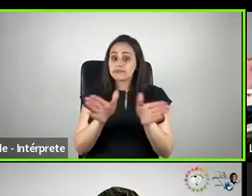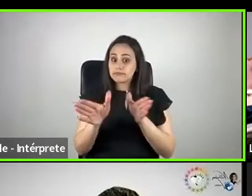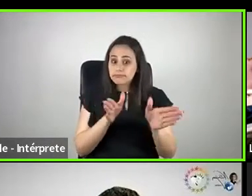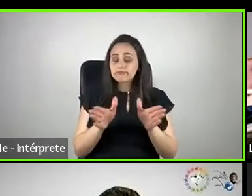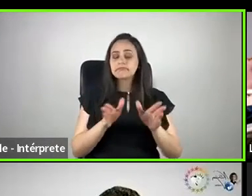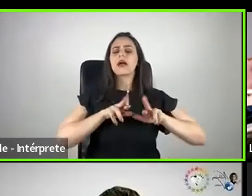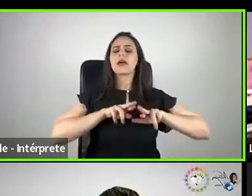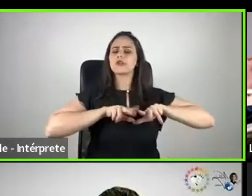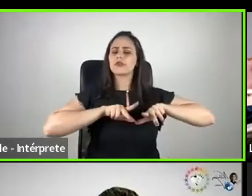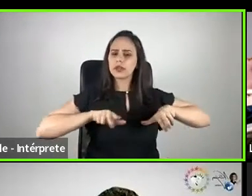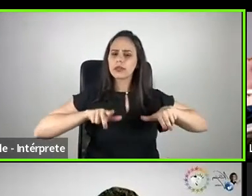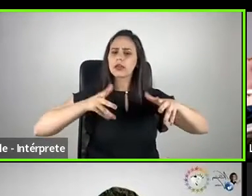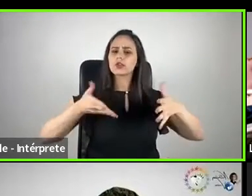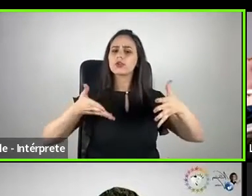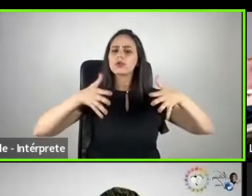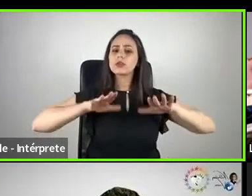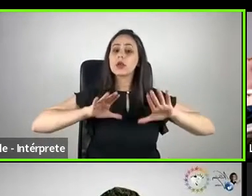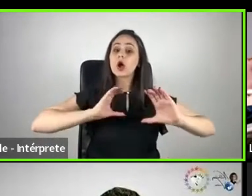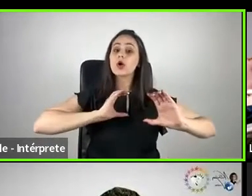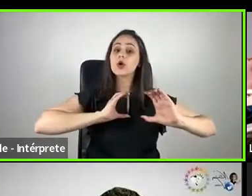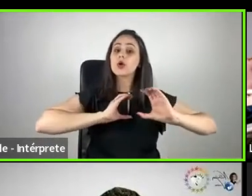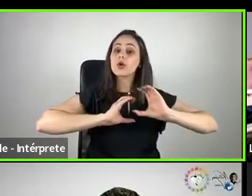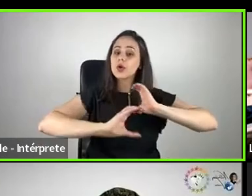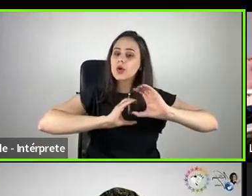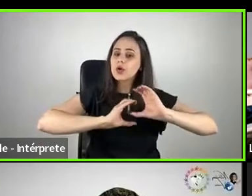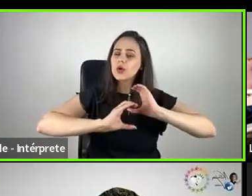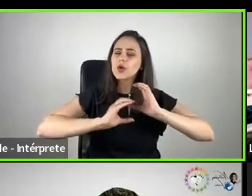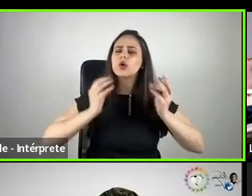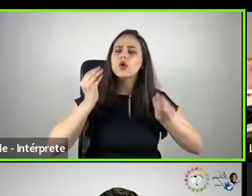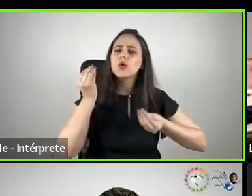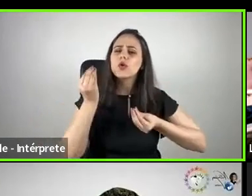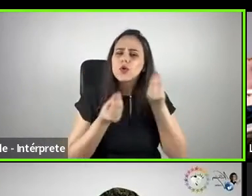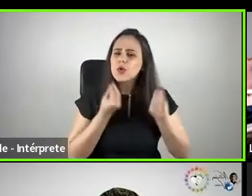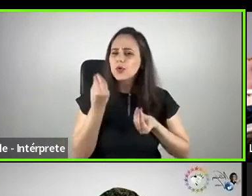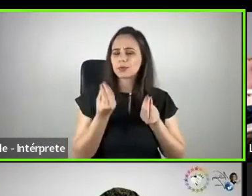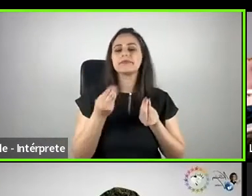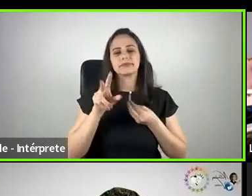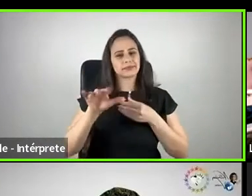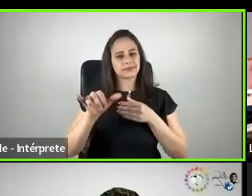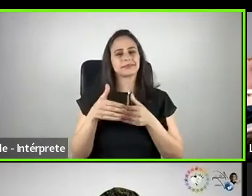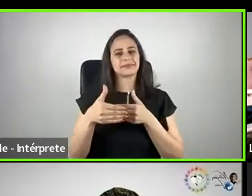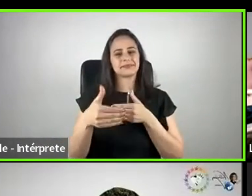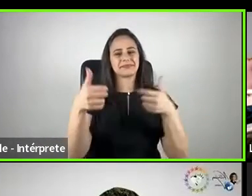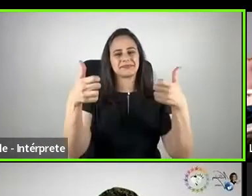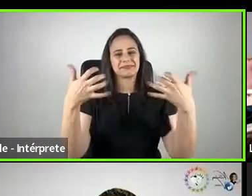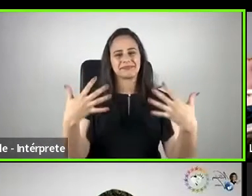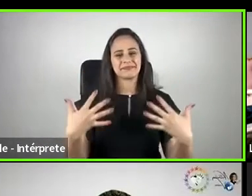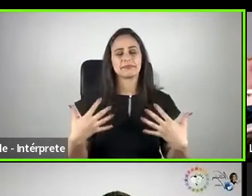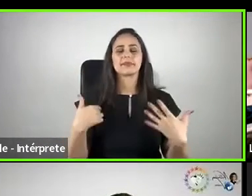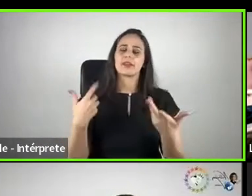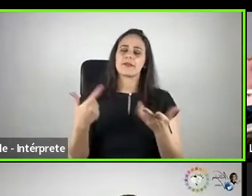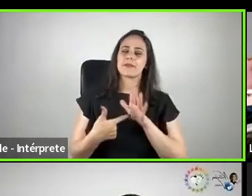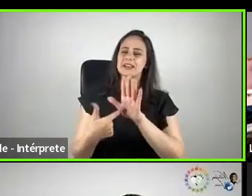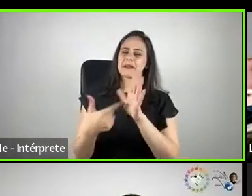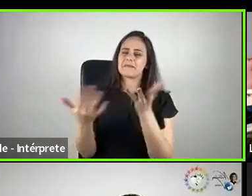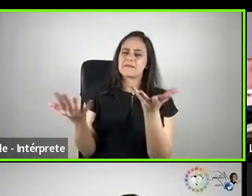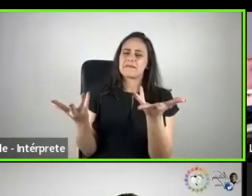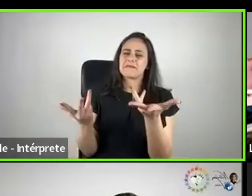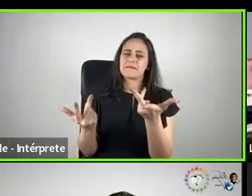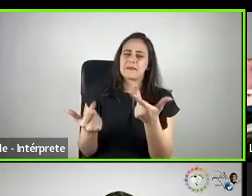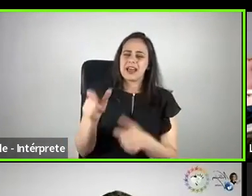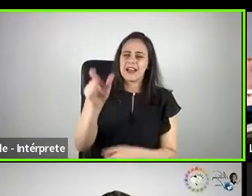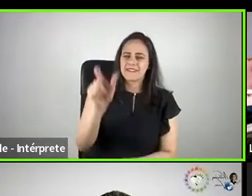e inclusão na comunicação, e aí apresento aqui os meus maravilhosos amigos LinkedIn